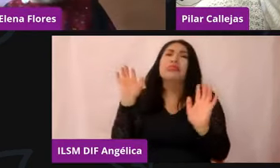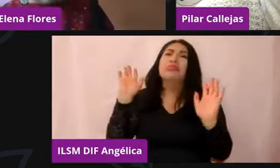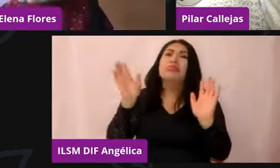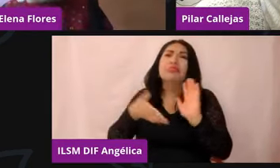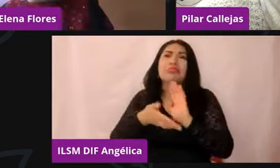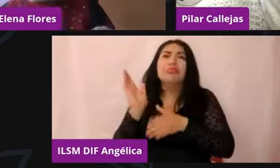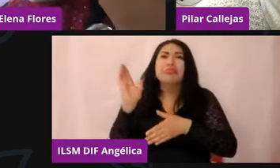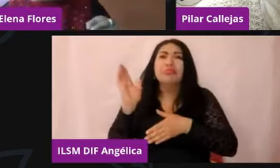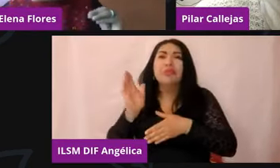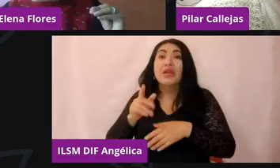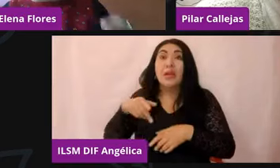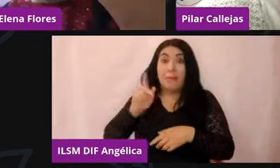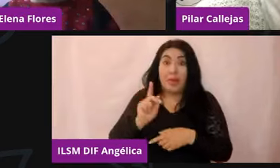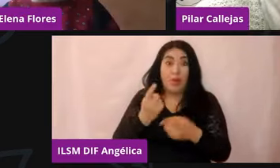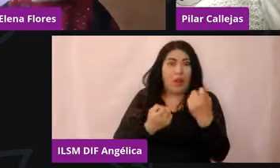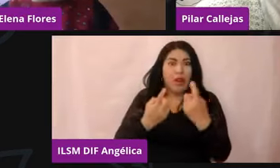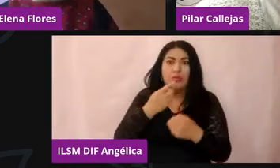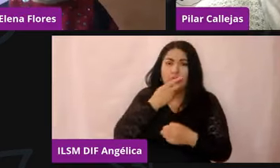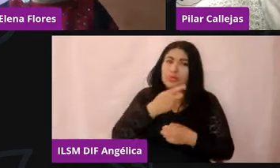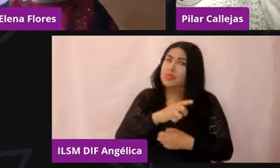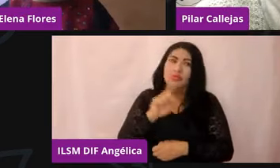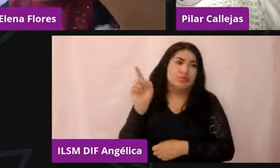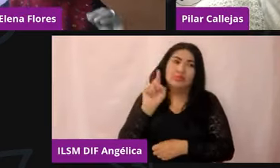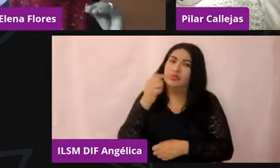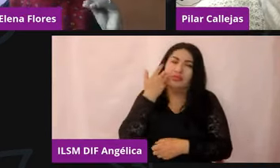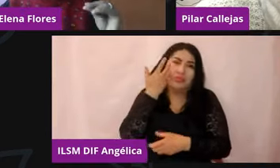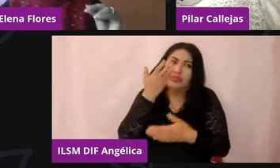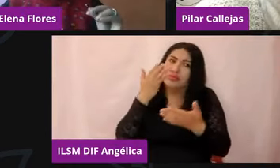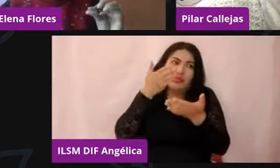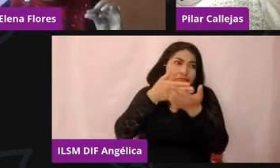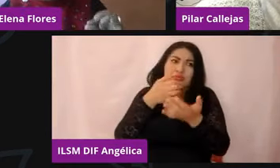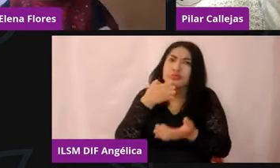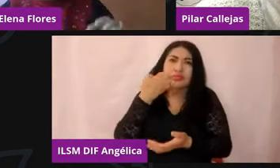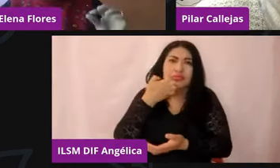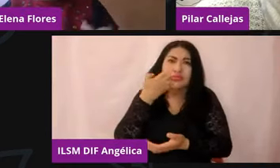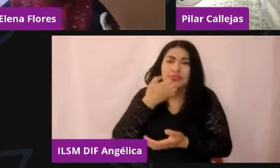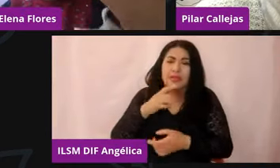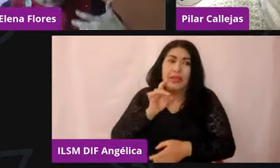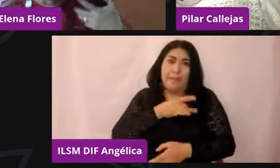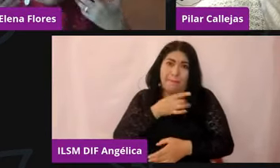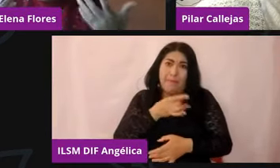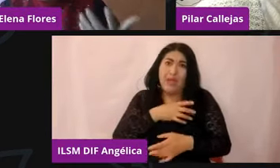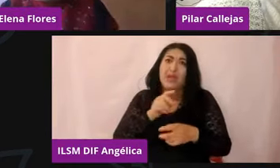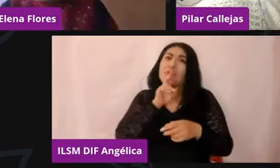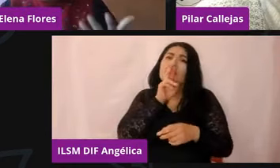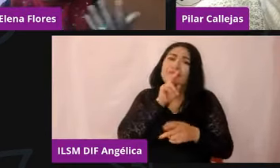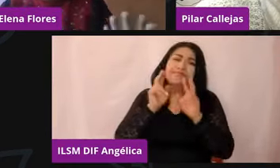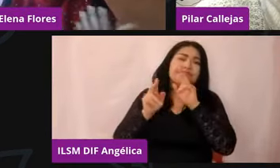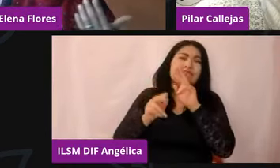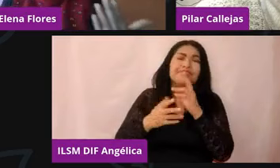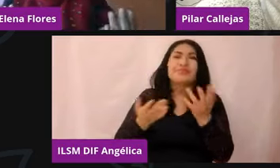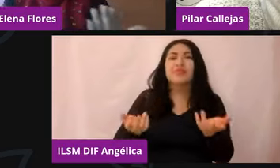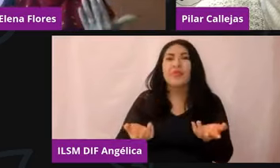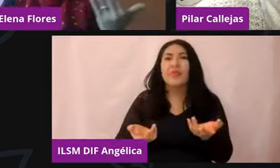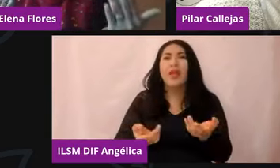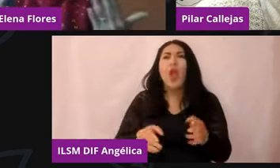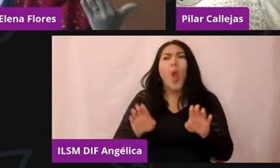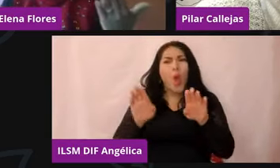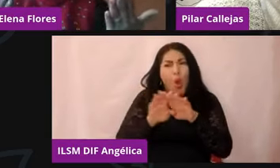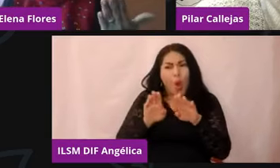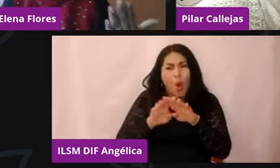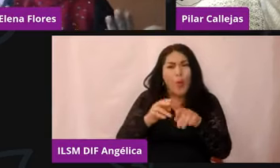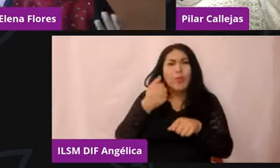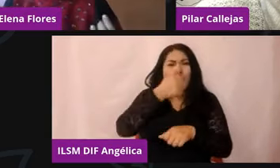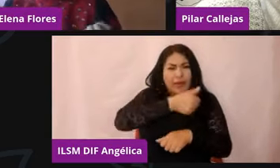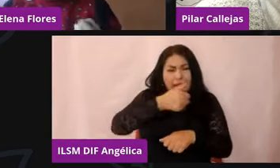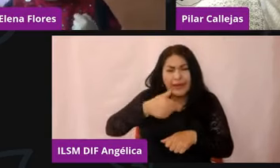quiero, tengo estas angustias y estos miedos, qué tanto es comprender este asunto o cómo mediar